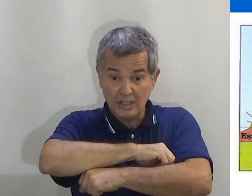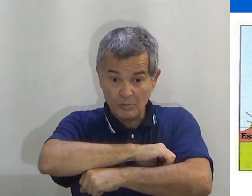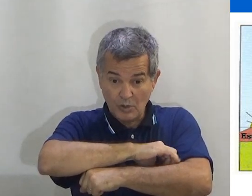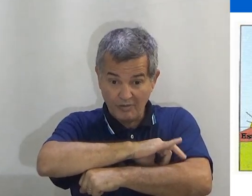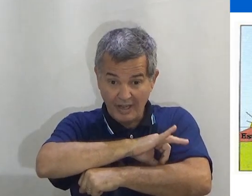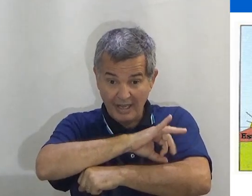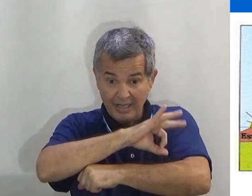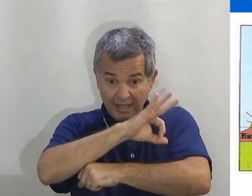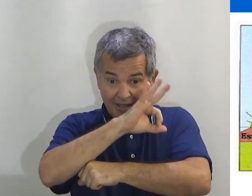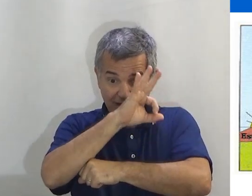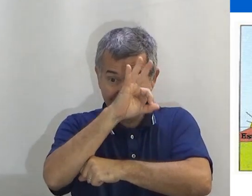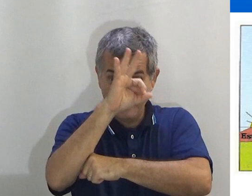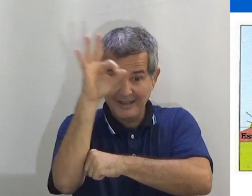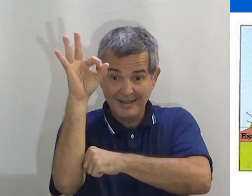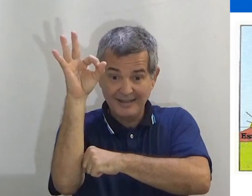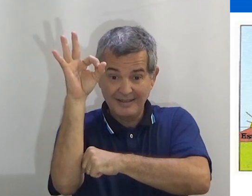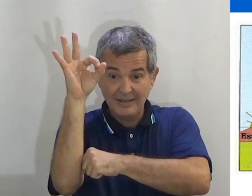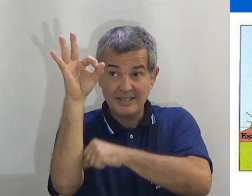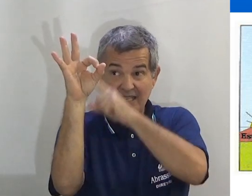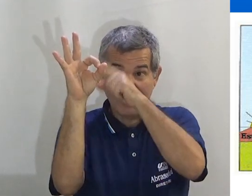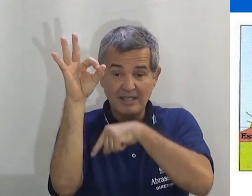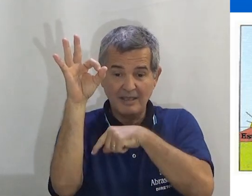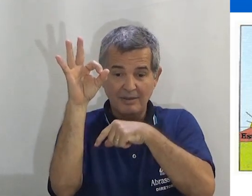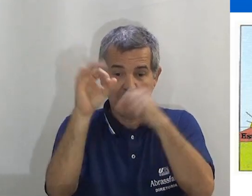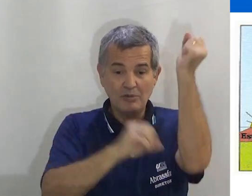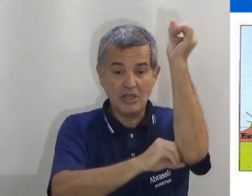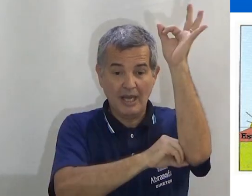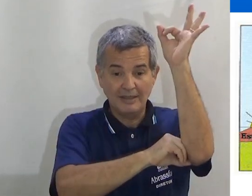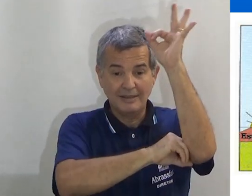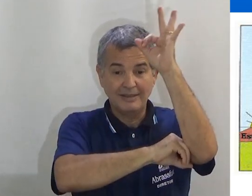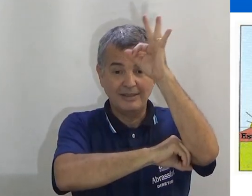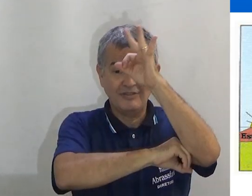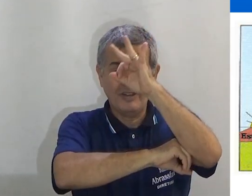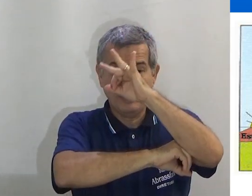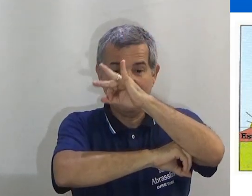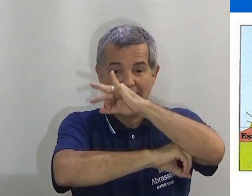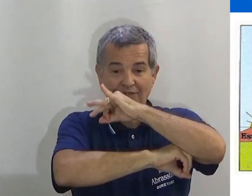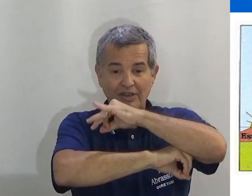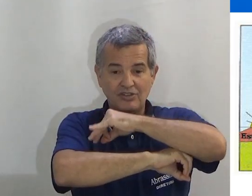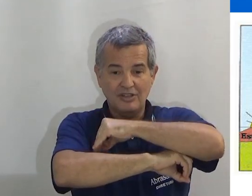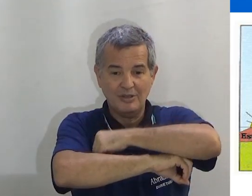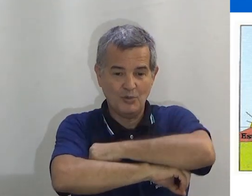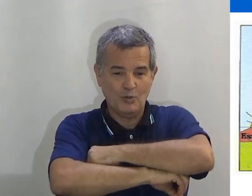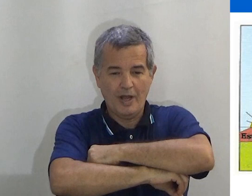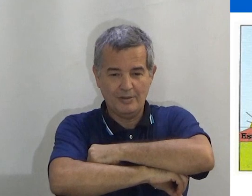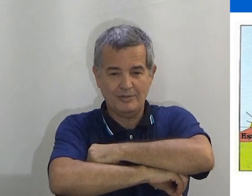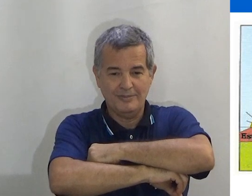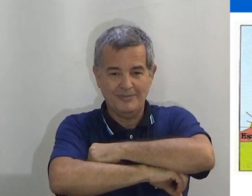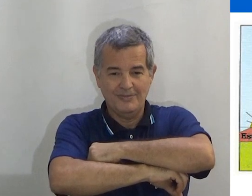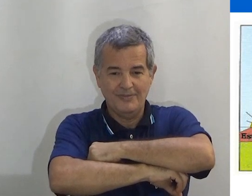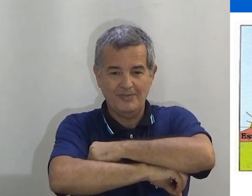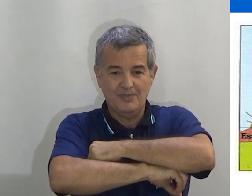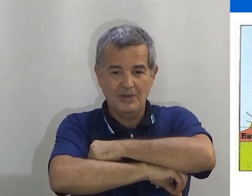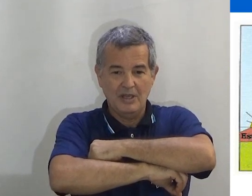Então o sol vai, zênite, meio dia, e vai e fecha do outro lado.